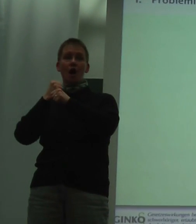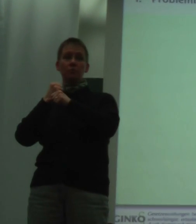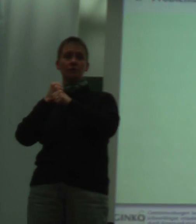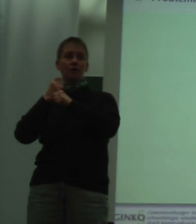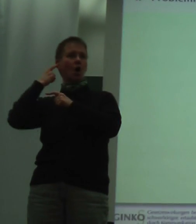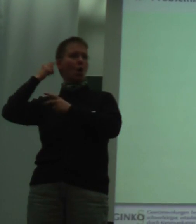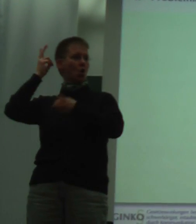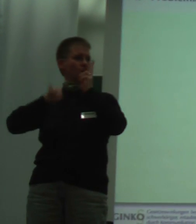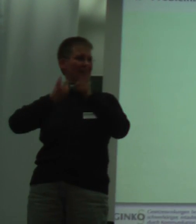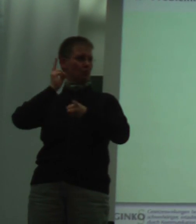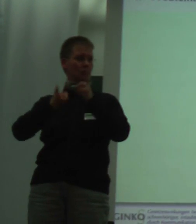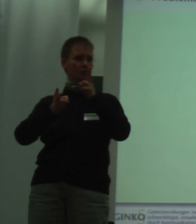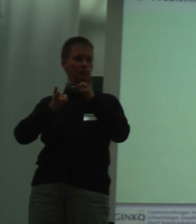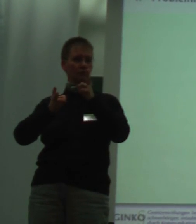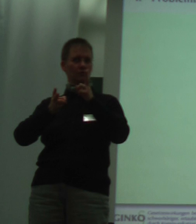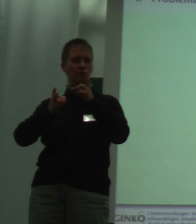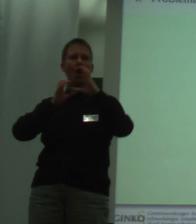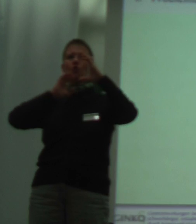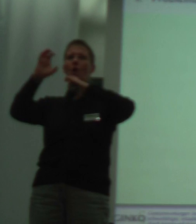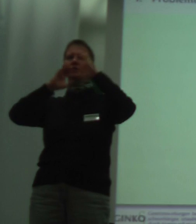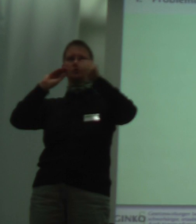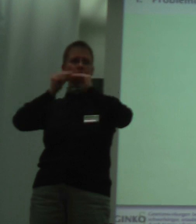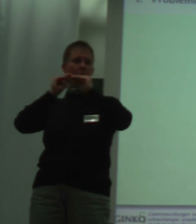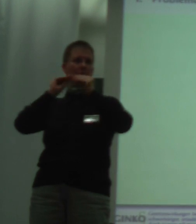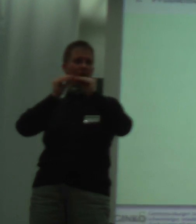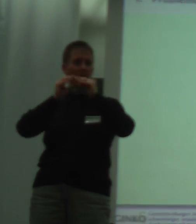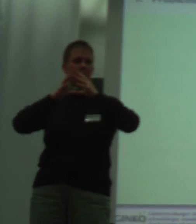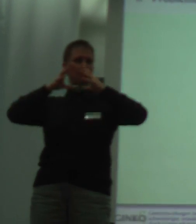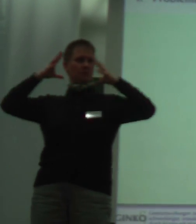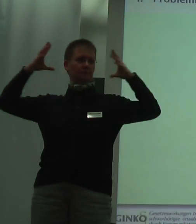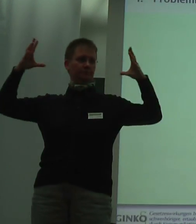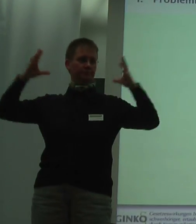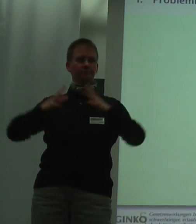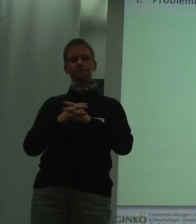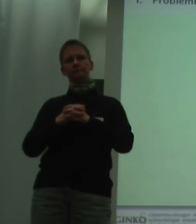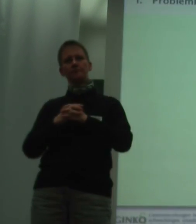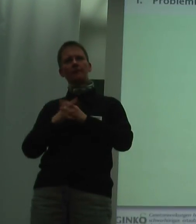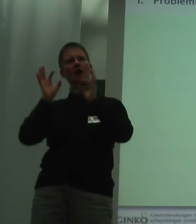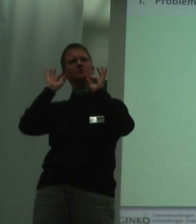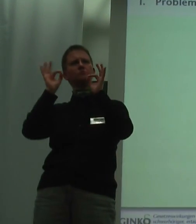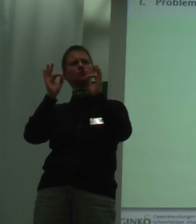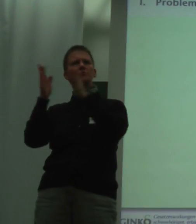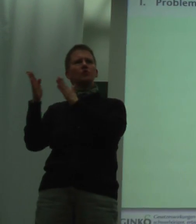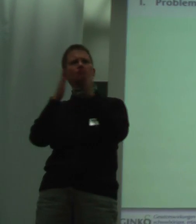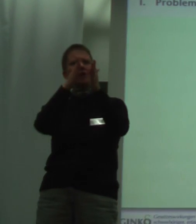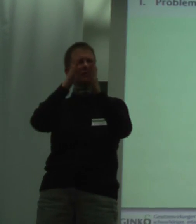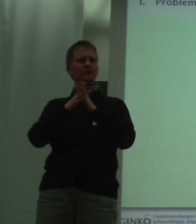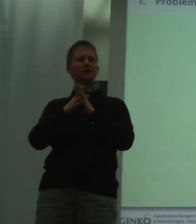Hörschädigung, nehmen die Kommunikationsprobleme noch zu. Durch bestimmte Strategien lassen sich jedoch